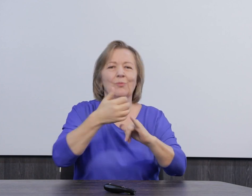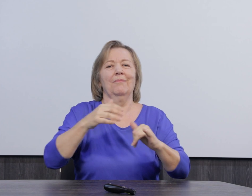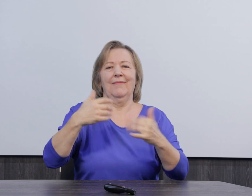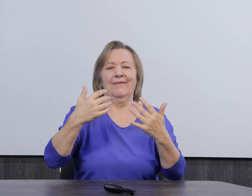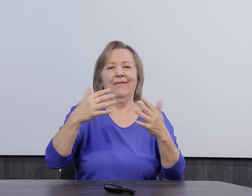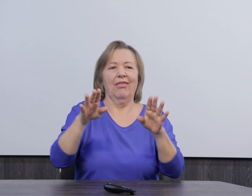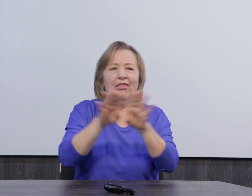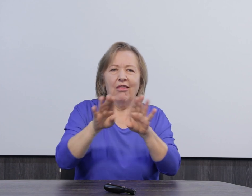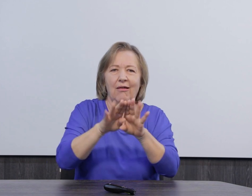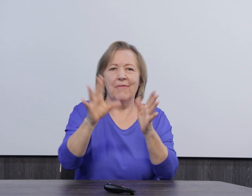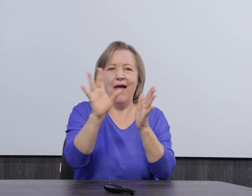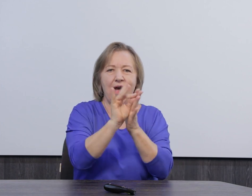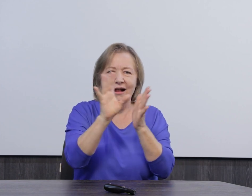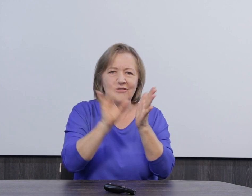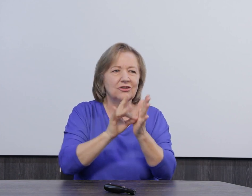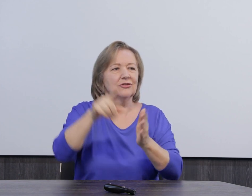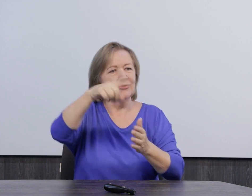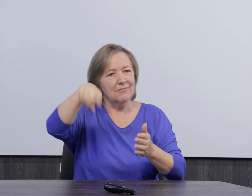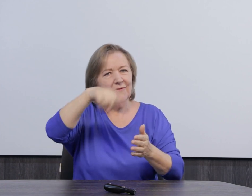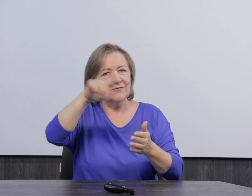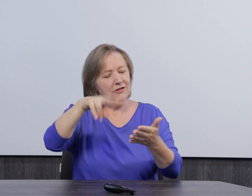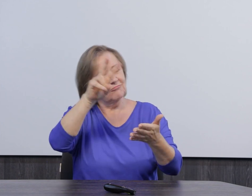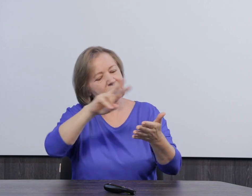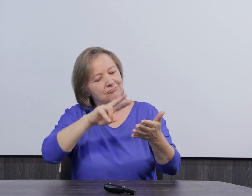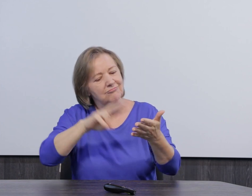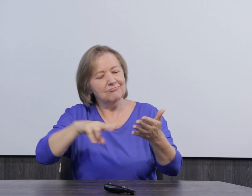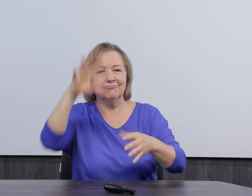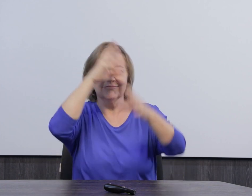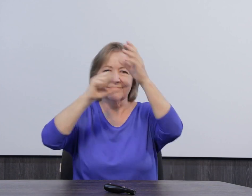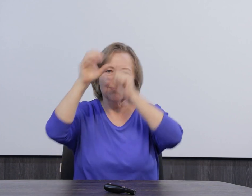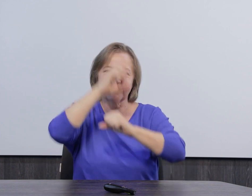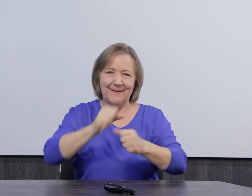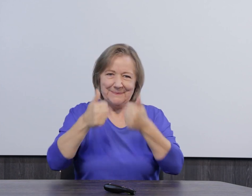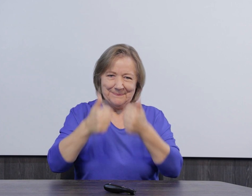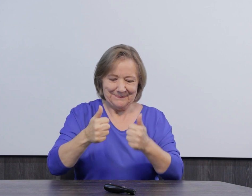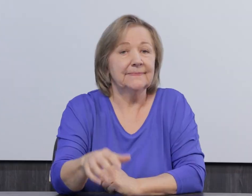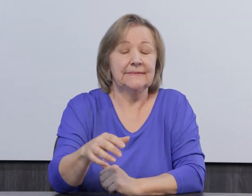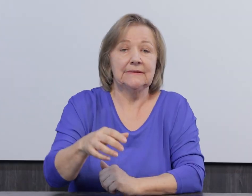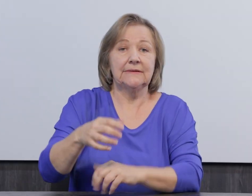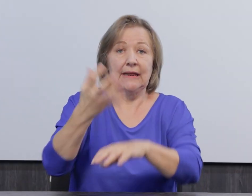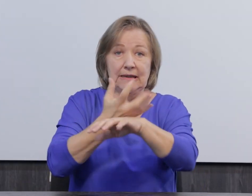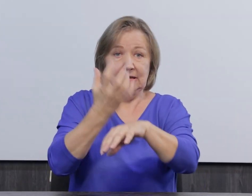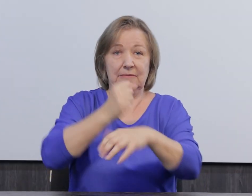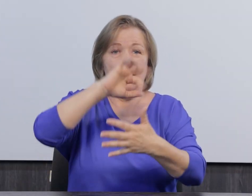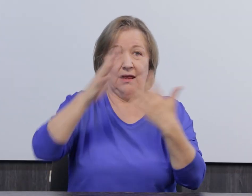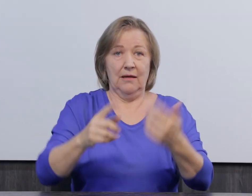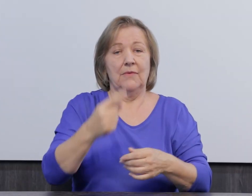YouTube, artigos, tudo para acrescentar o conhecimento de vocês. A disciplina de Libras